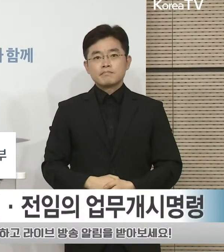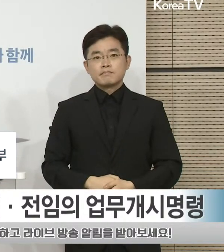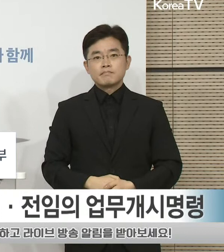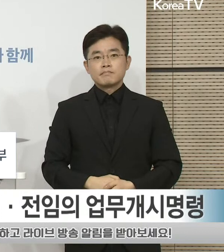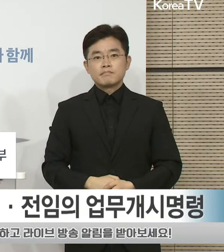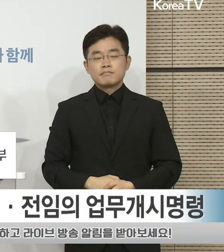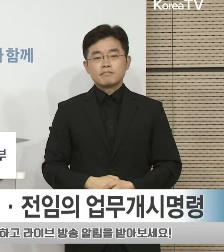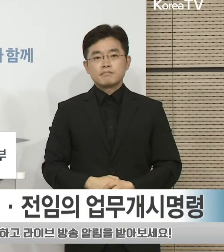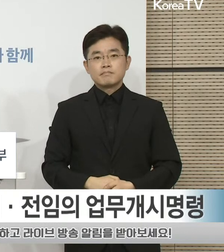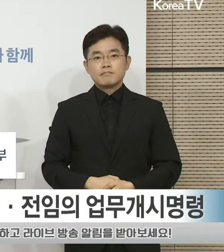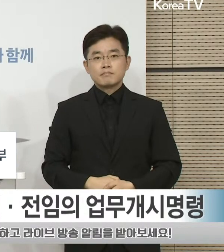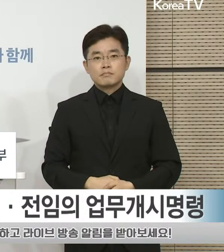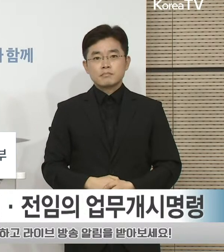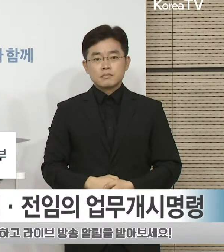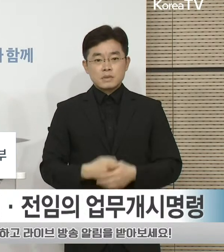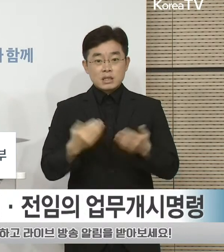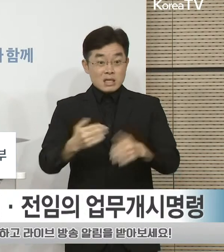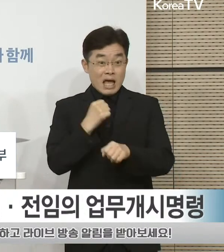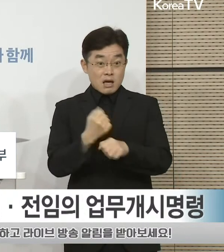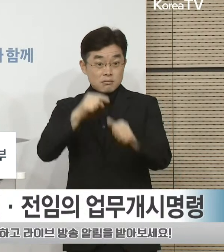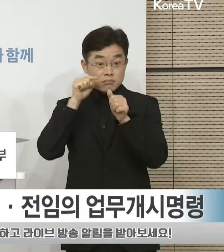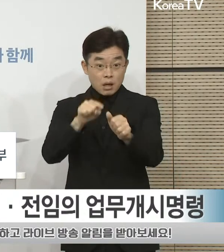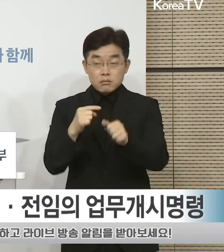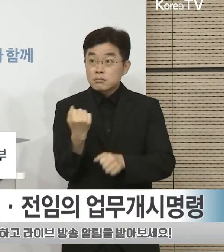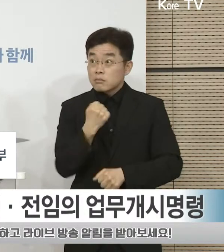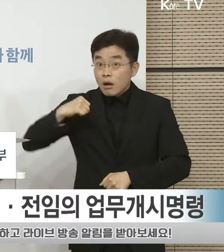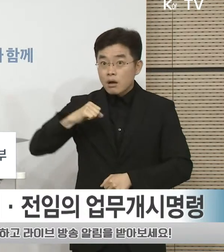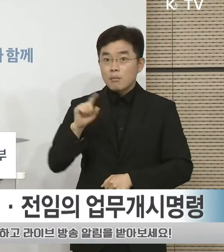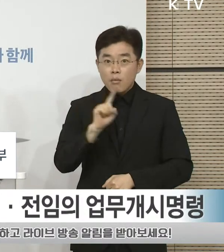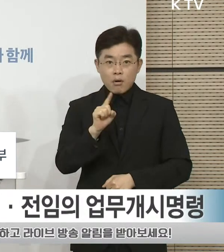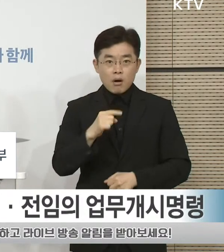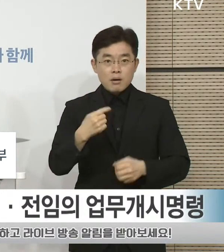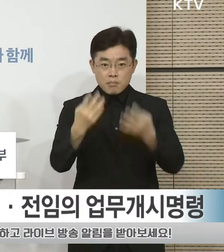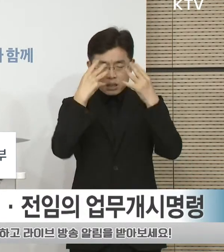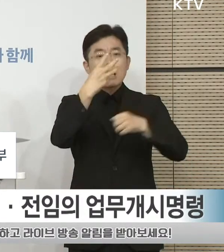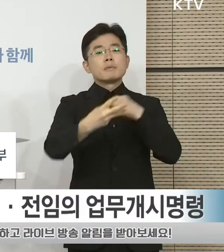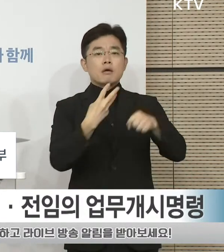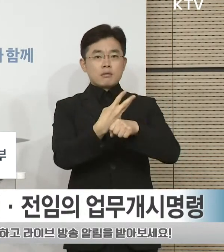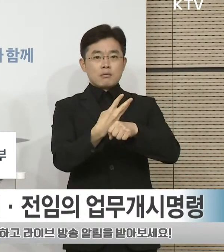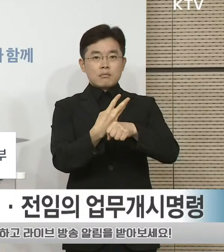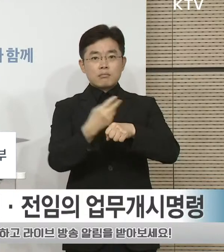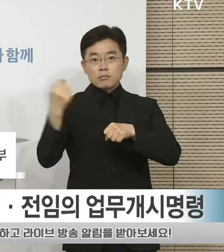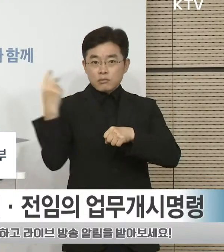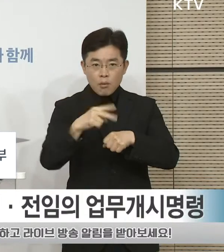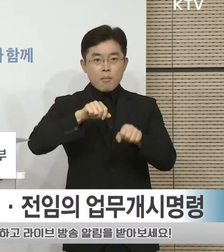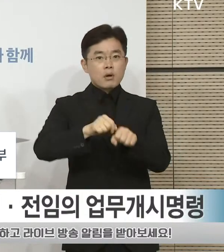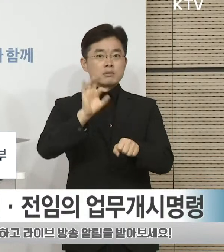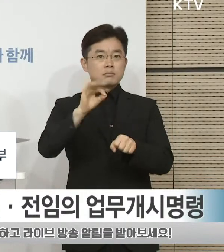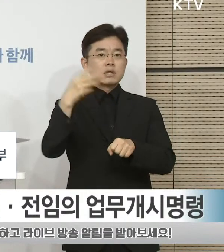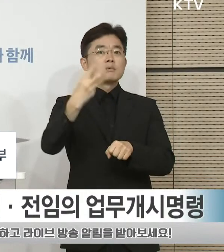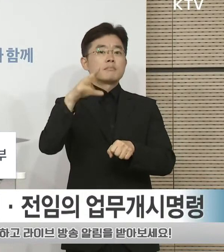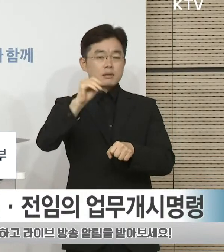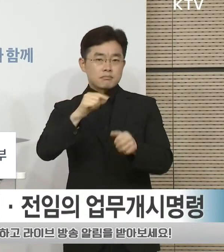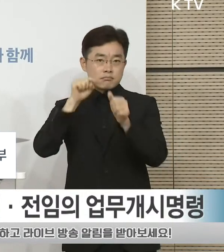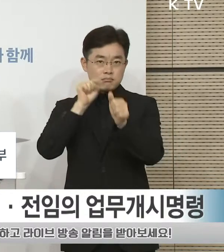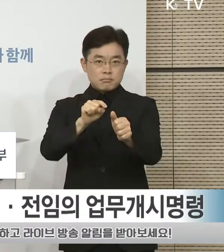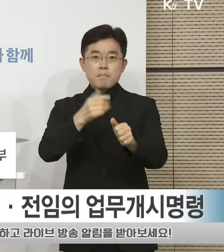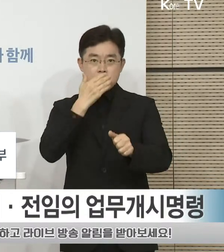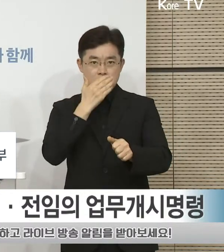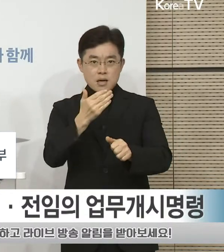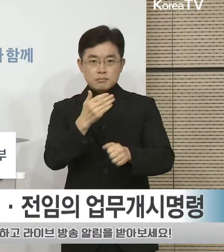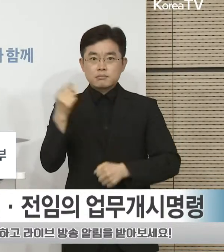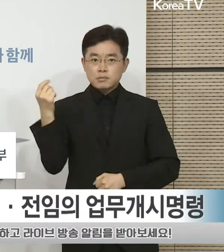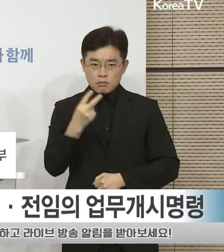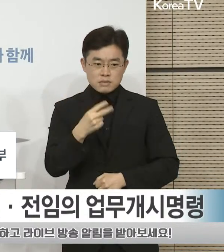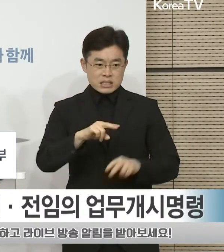이와 같은 업무 개시 명령에 불응하는 경우 3년 이하의 징역 또는 3천만 원 이하의 벌금이 부과되며